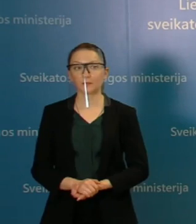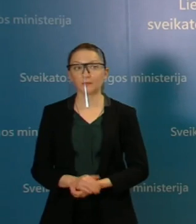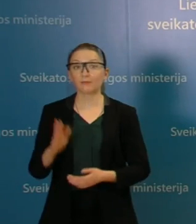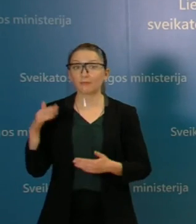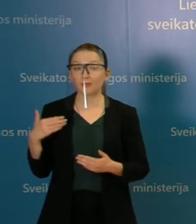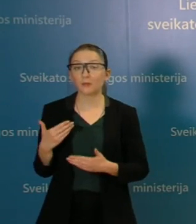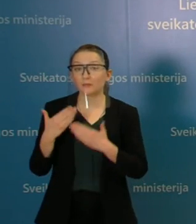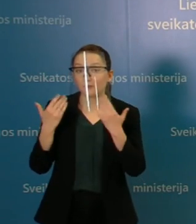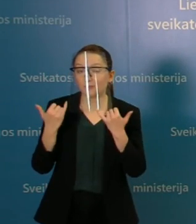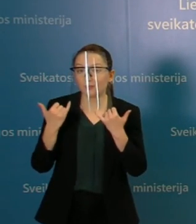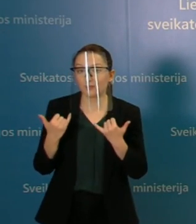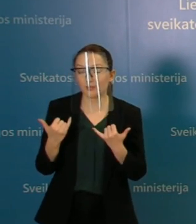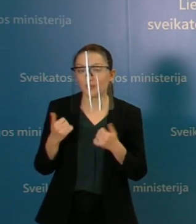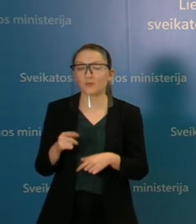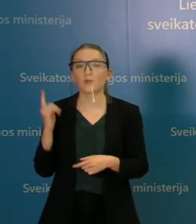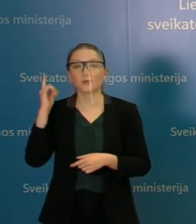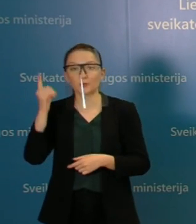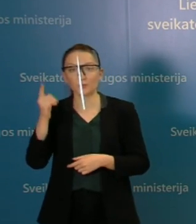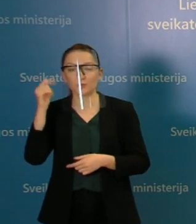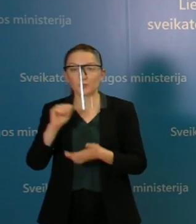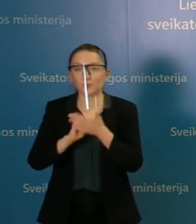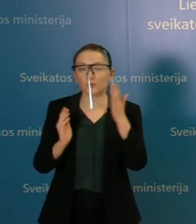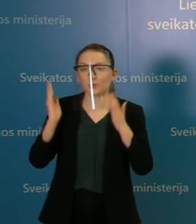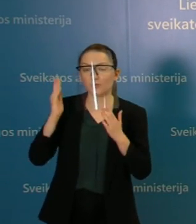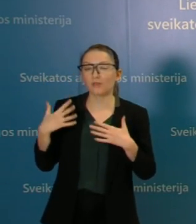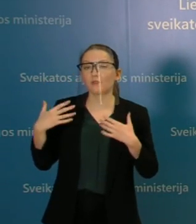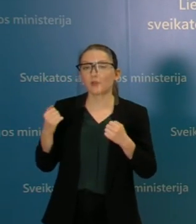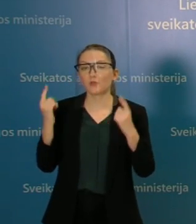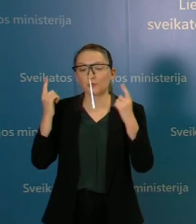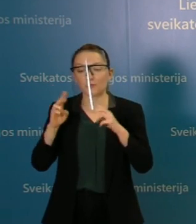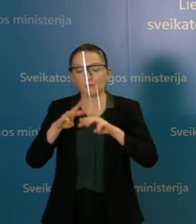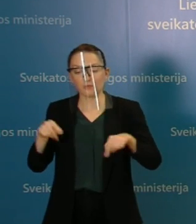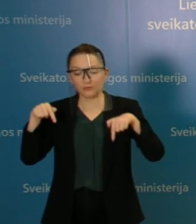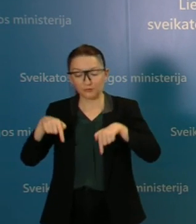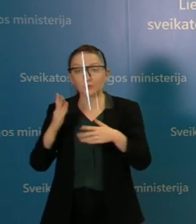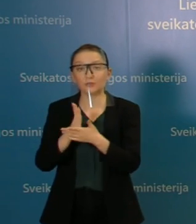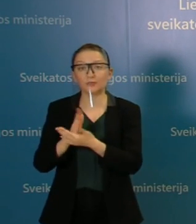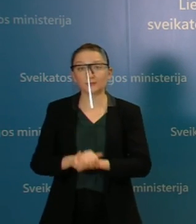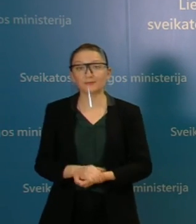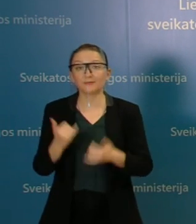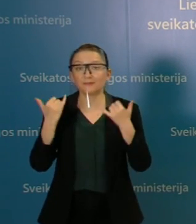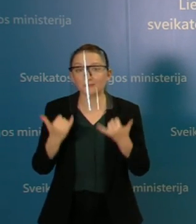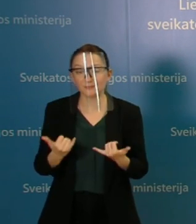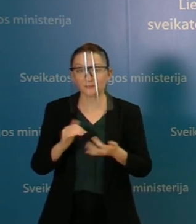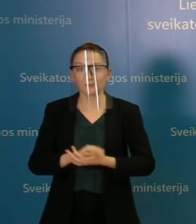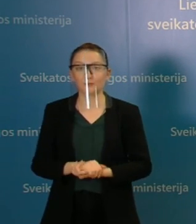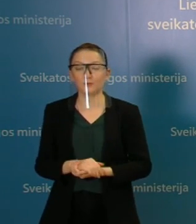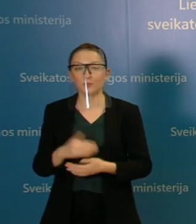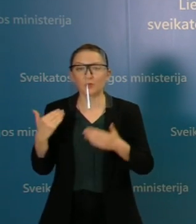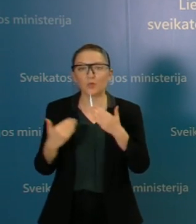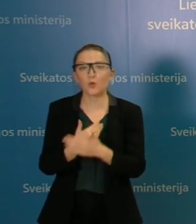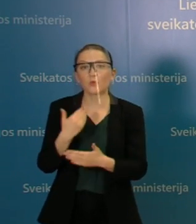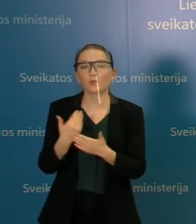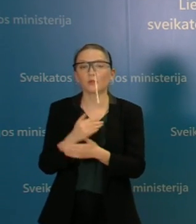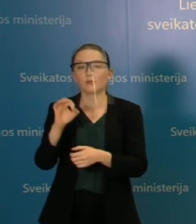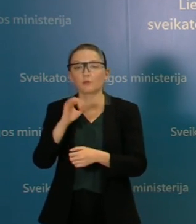Sveikinamės iš nuotolinės spaudos konferencijos Sveikatos apsaugos ministerijoje. Šiandien naujienas